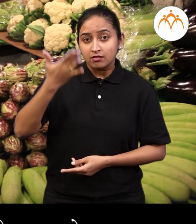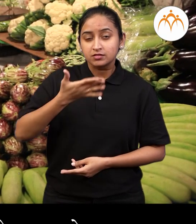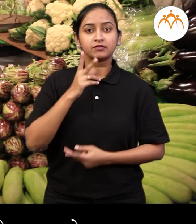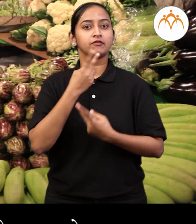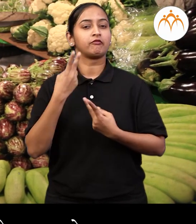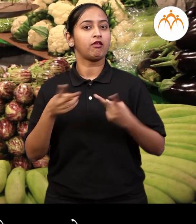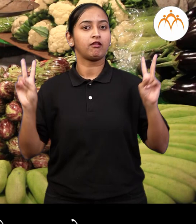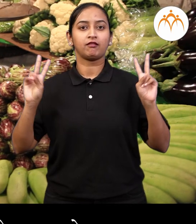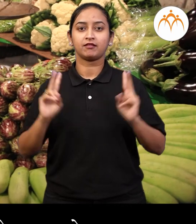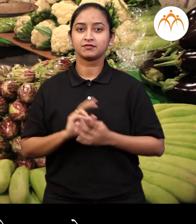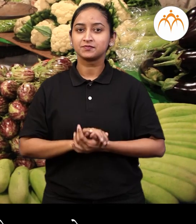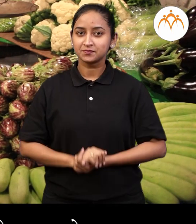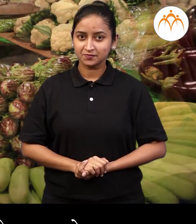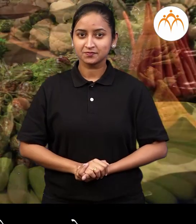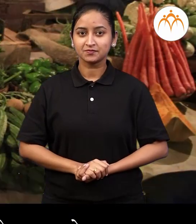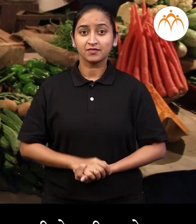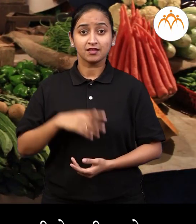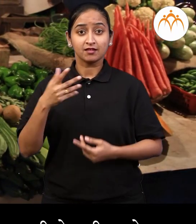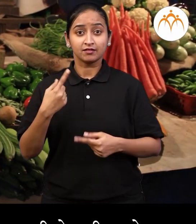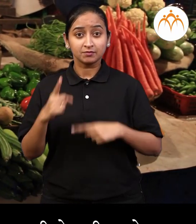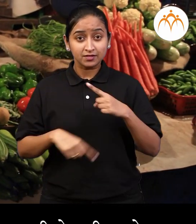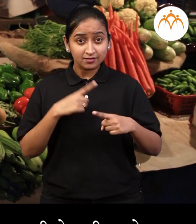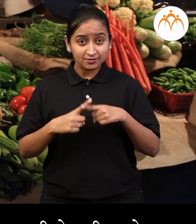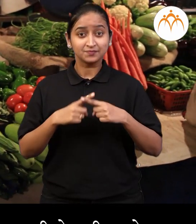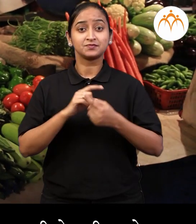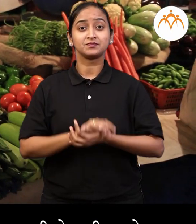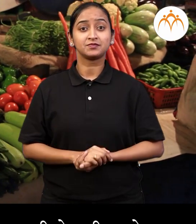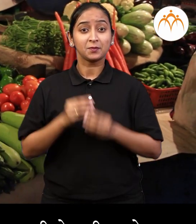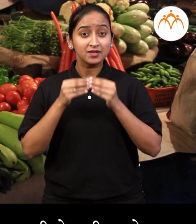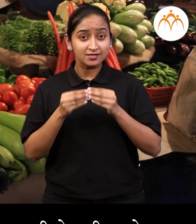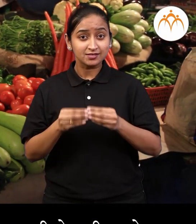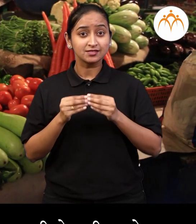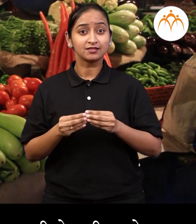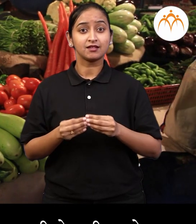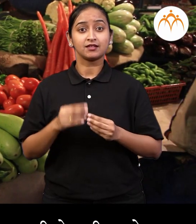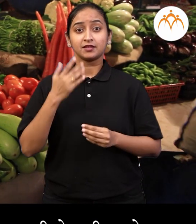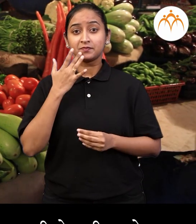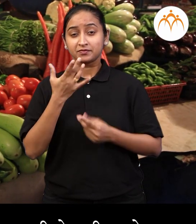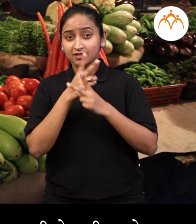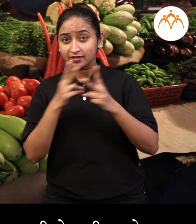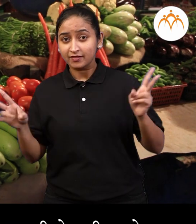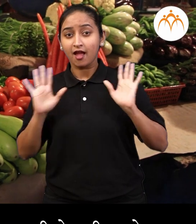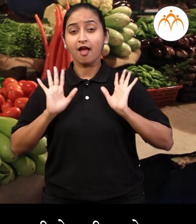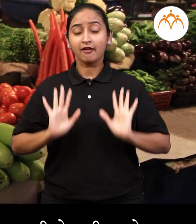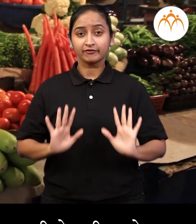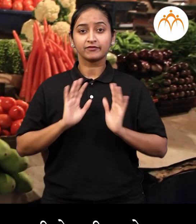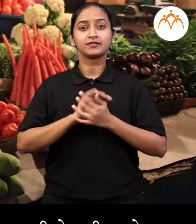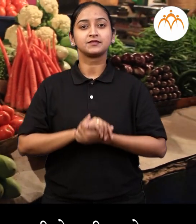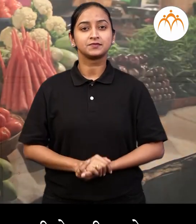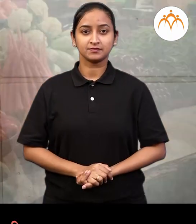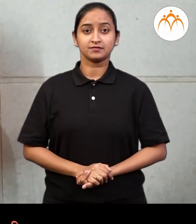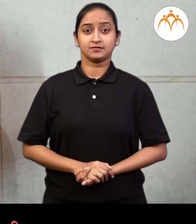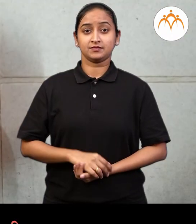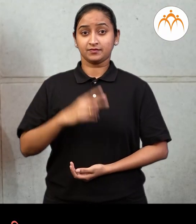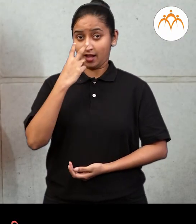चा वास वेग्णा आहे आणी हो प्रत्यक भाजी ची चव ही वेग्णी